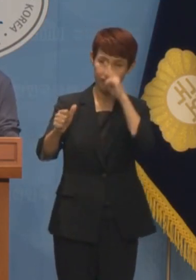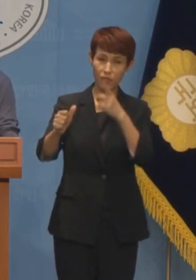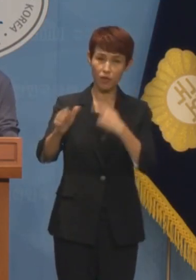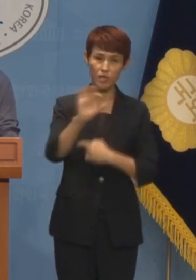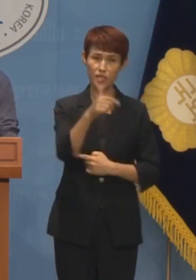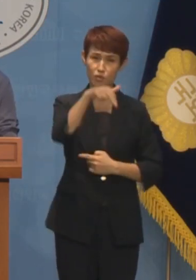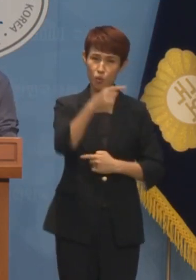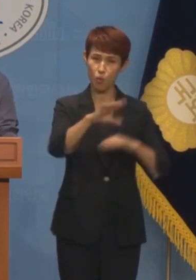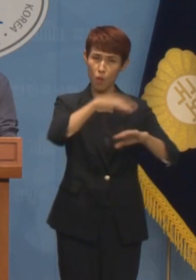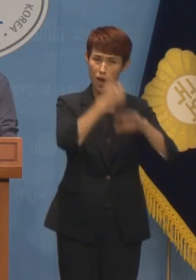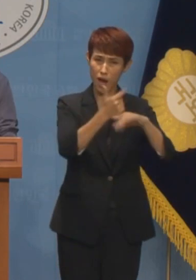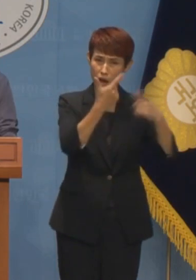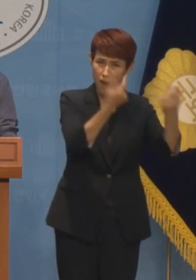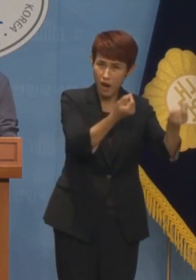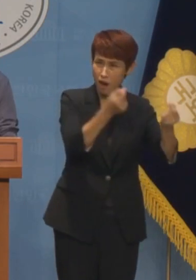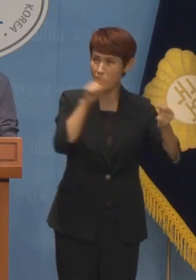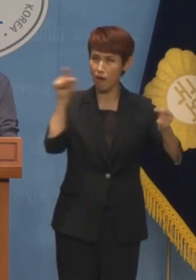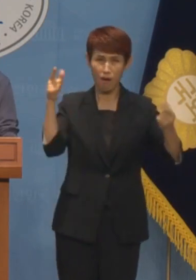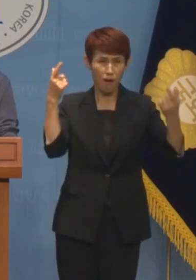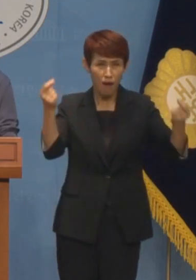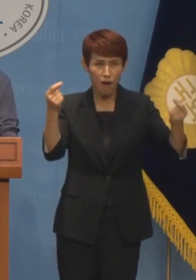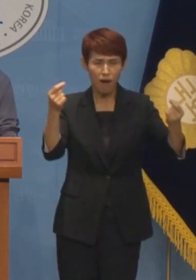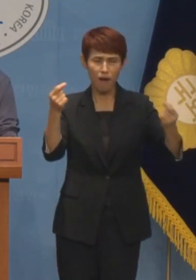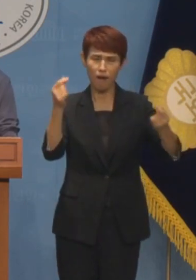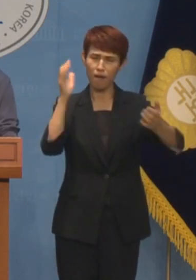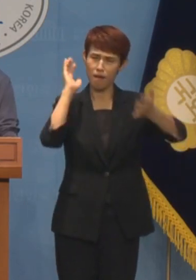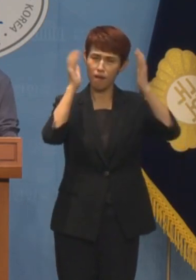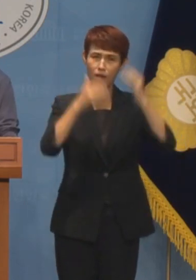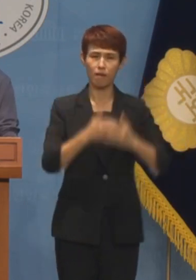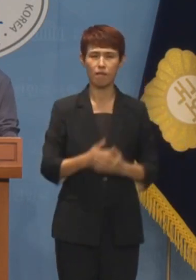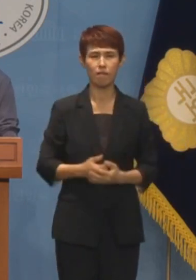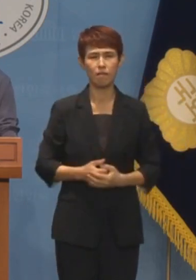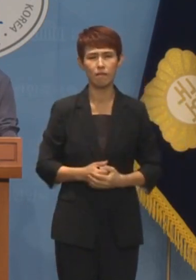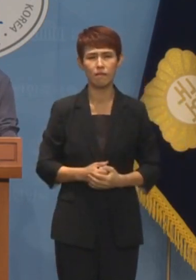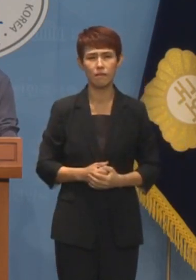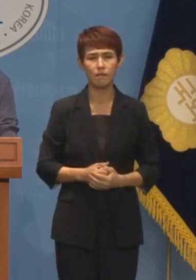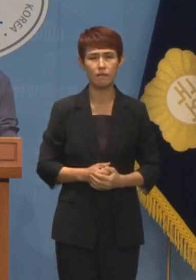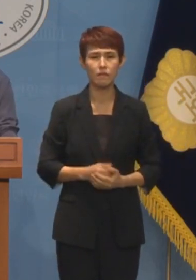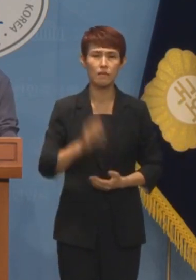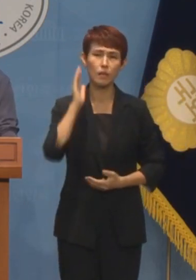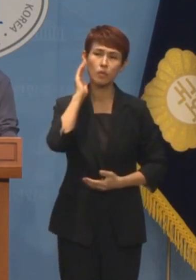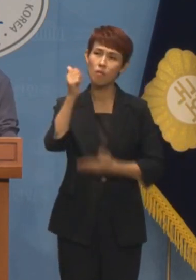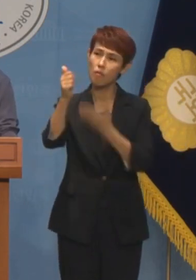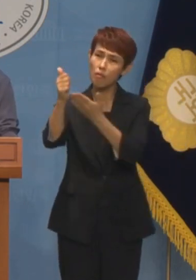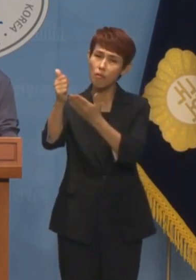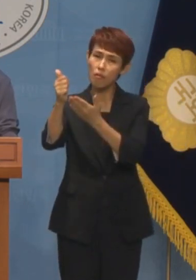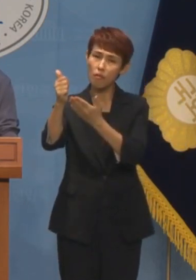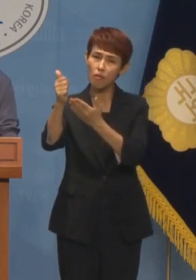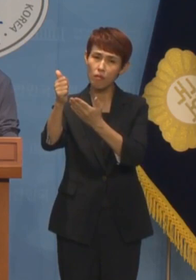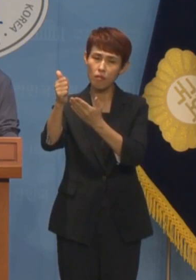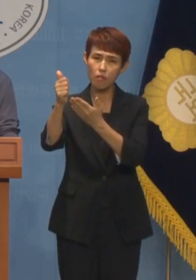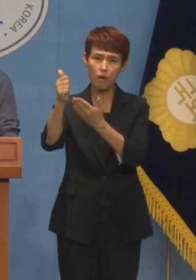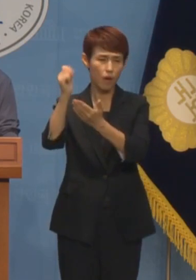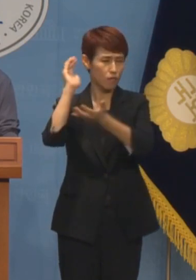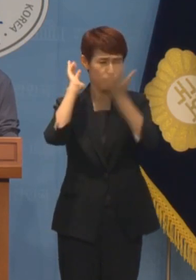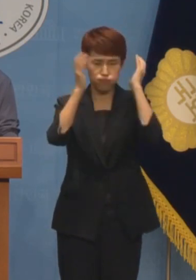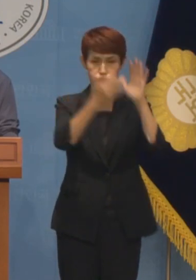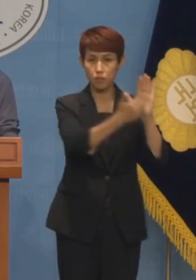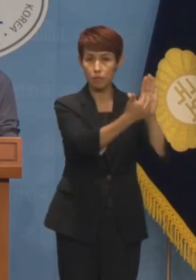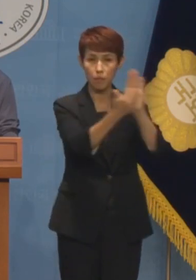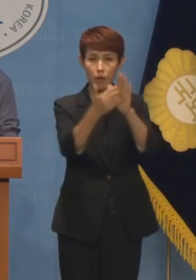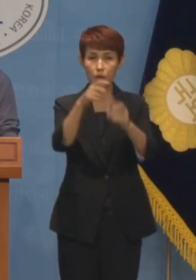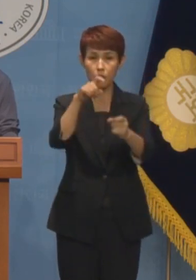것은 아닌지 헷갈릴 정도입니다. 말이 나왔으니 대통령도 우려한 그 혼란을 방지하기